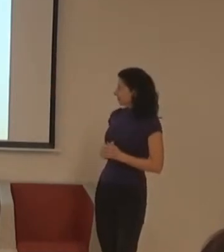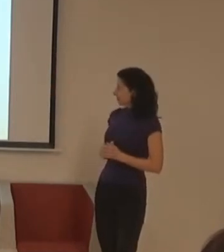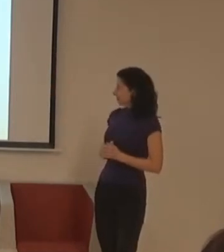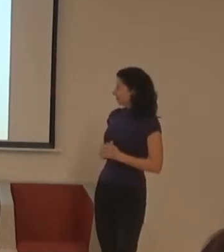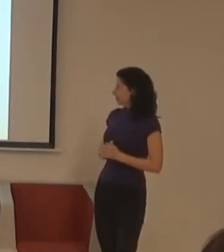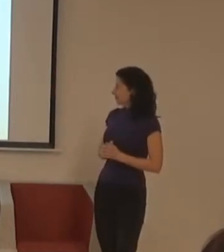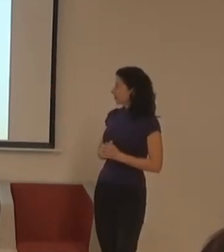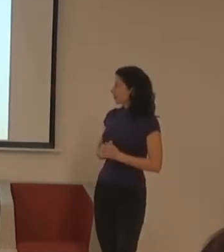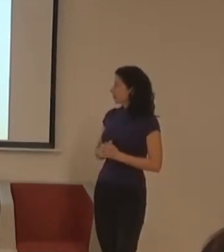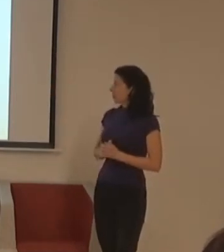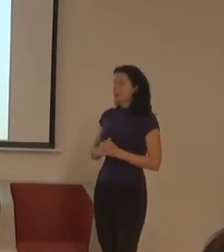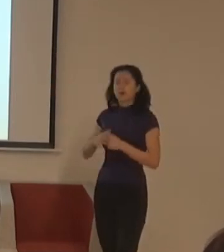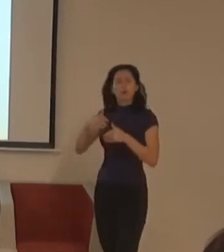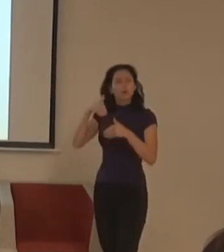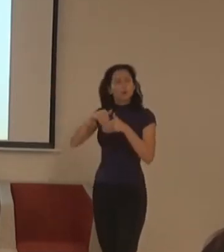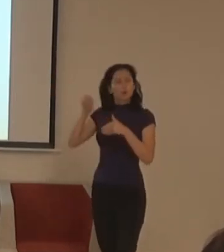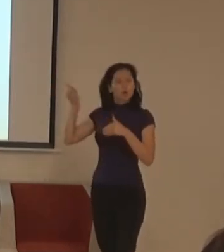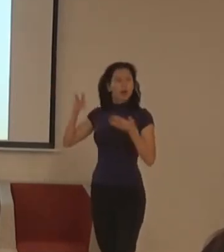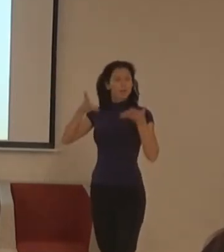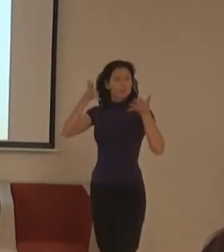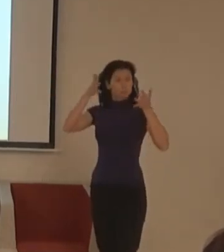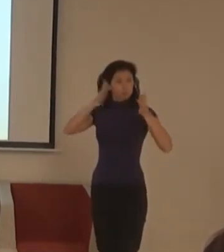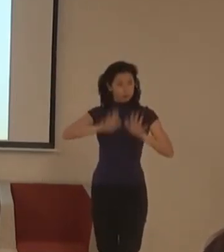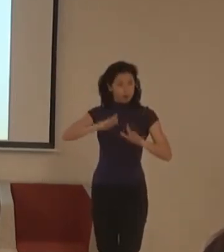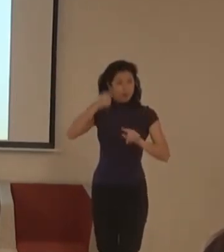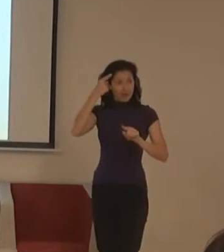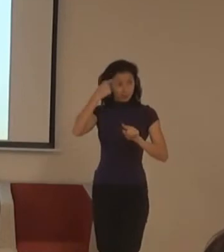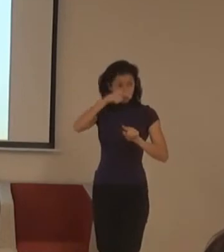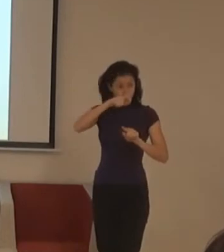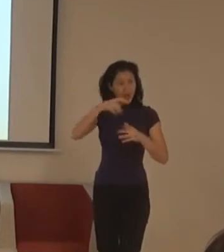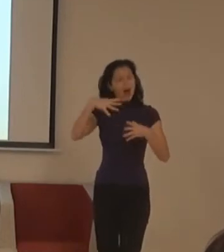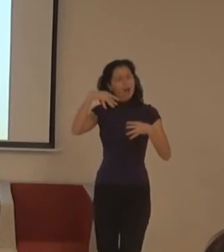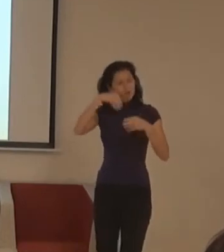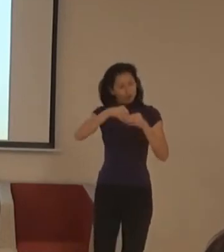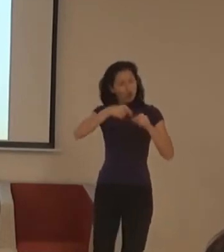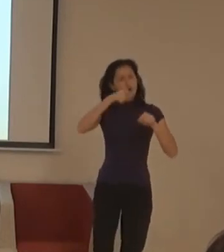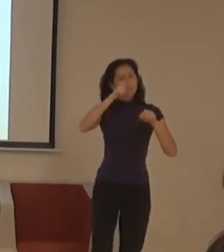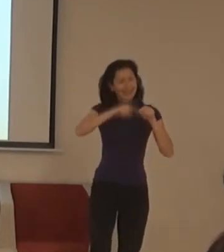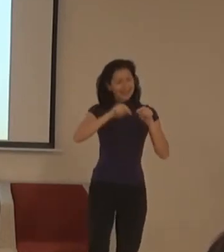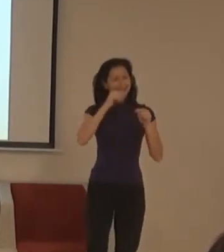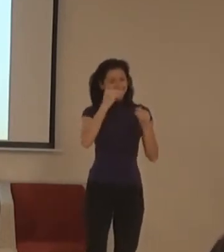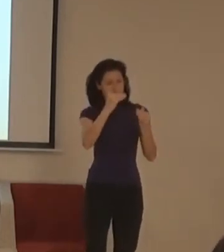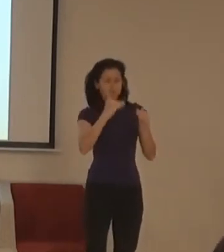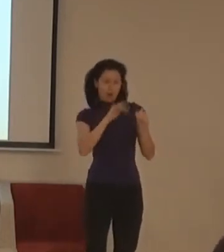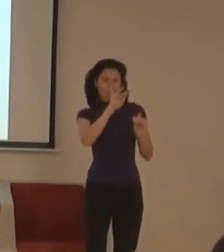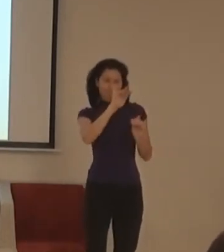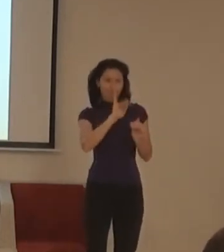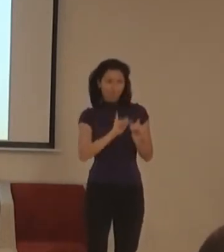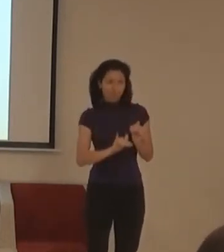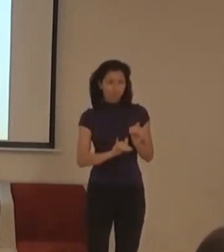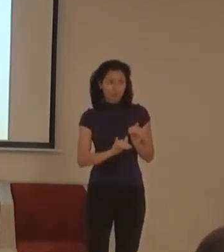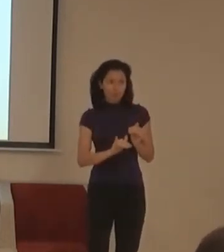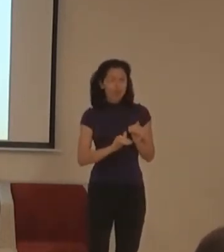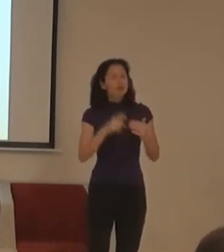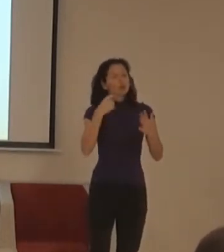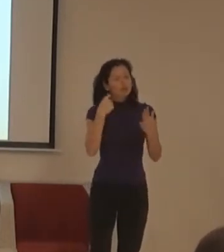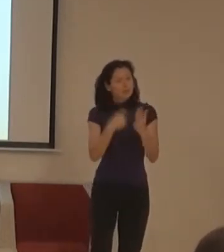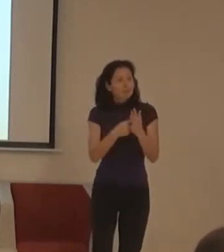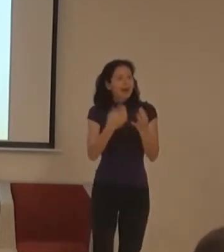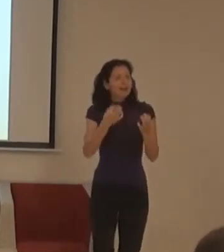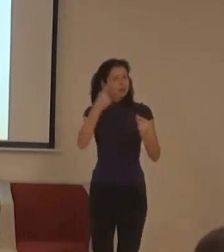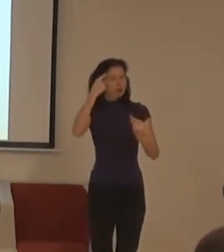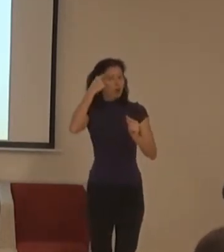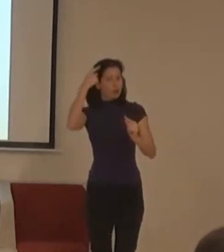Jsou to případový studie ve vší své nedokonalosti, ve celém procesu zrodu a hledání toho, co